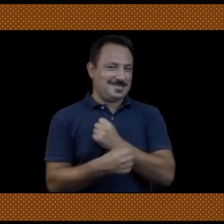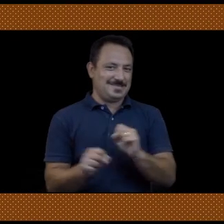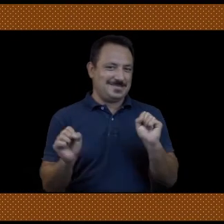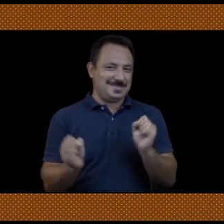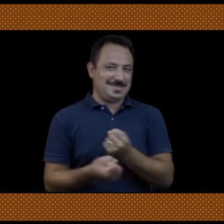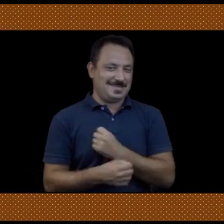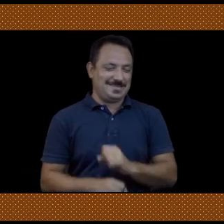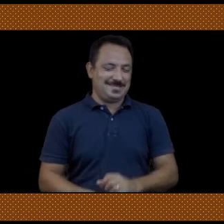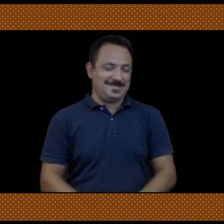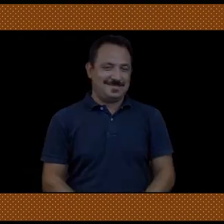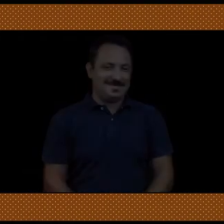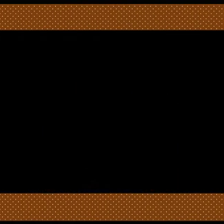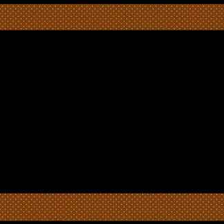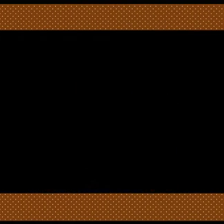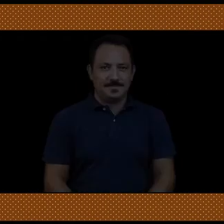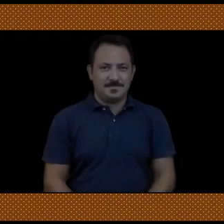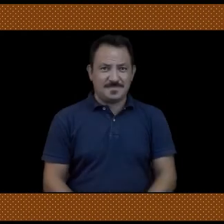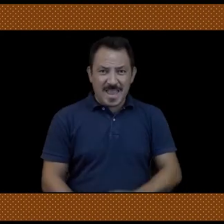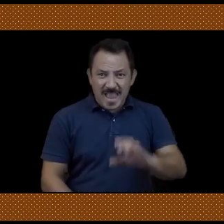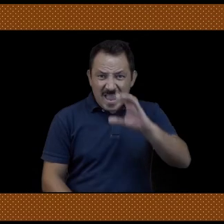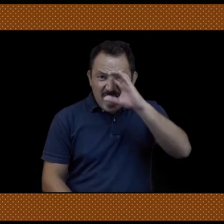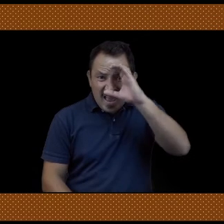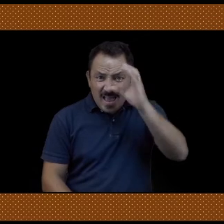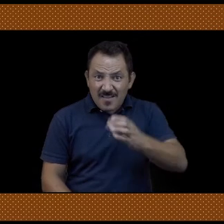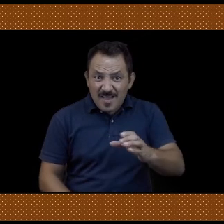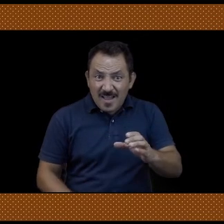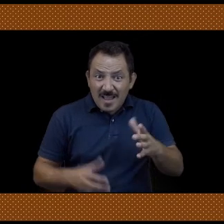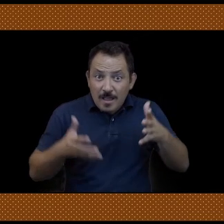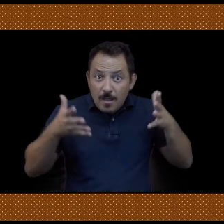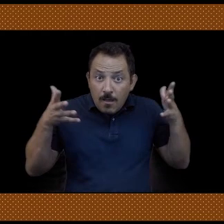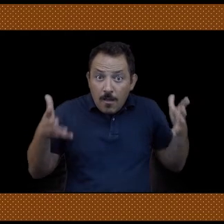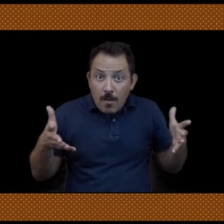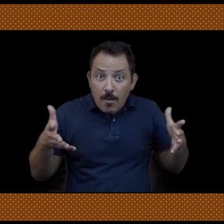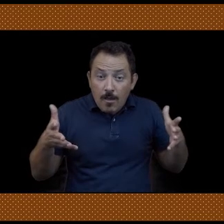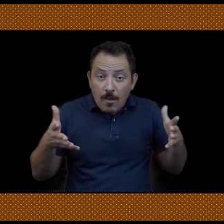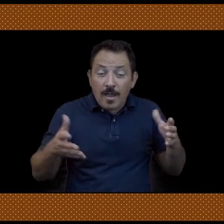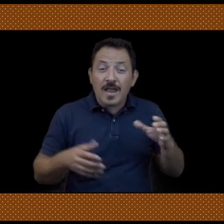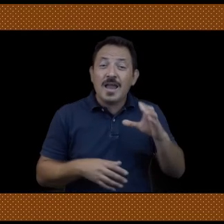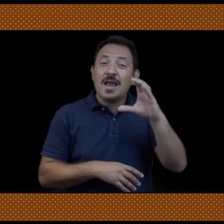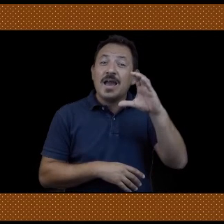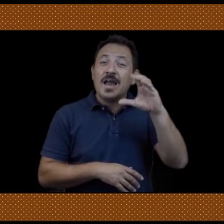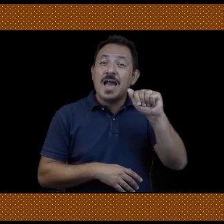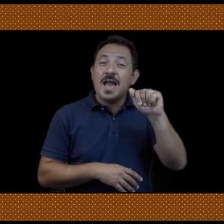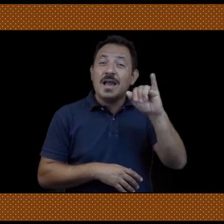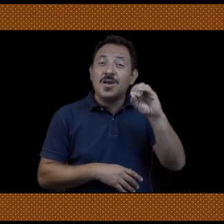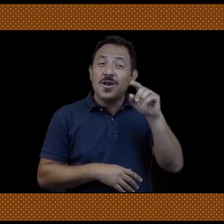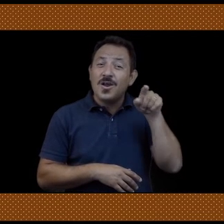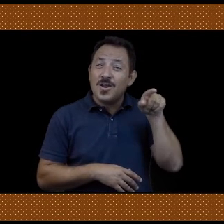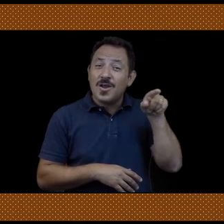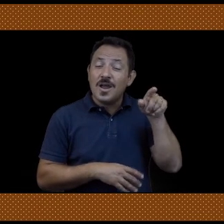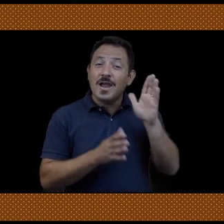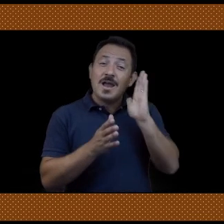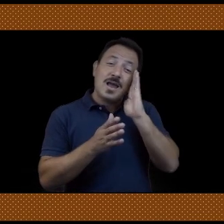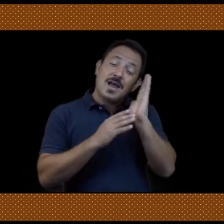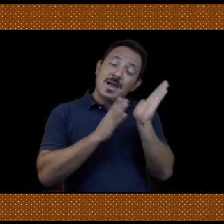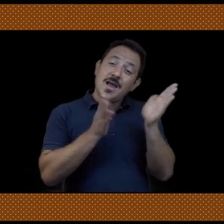No, impossibile! un grande elefante non ci sta nella camera di Caio